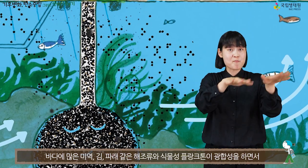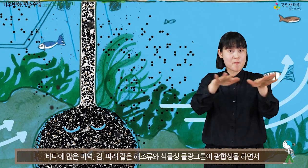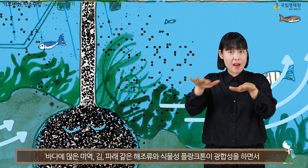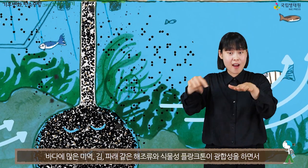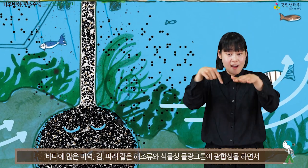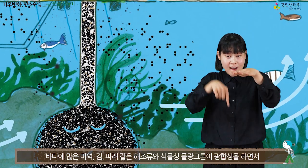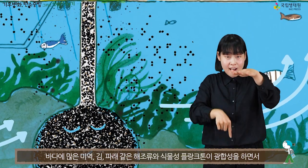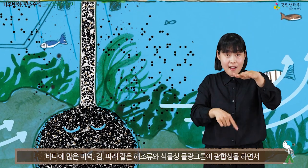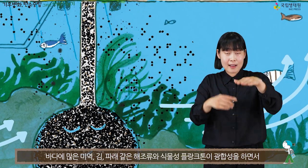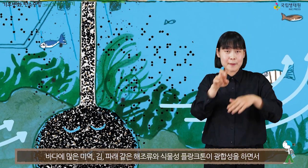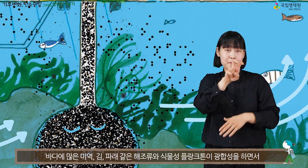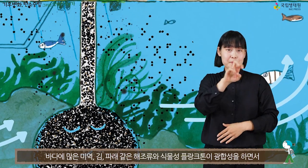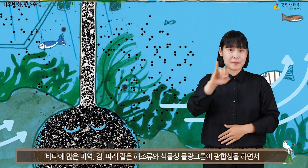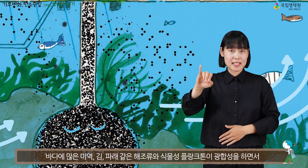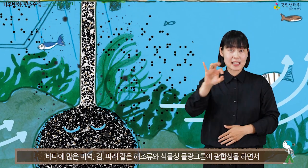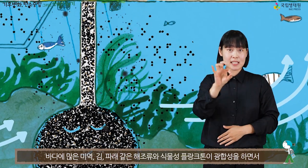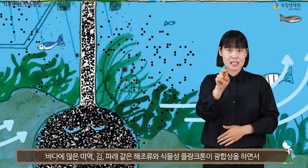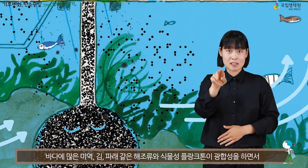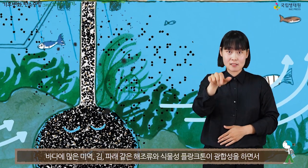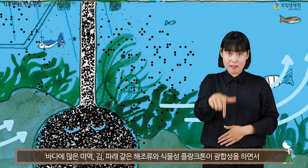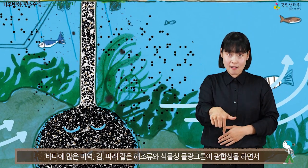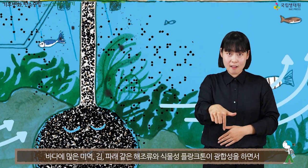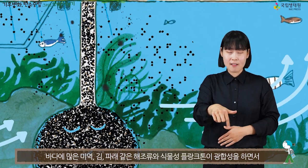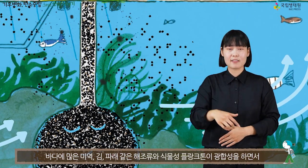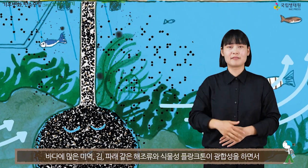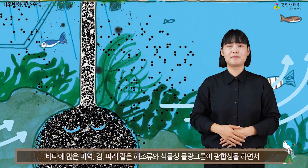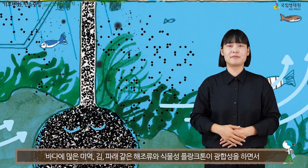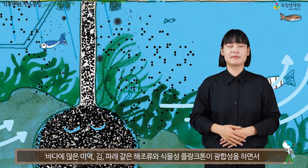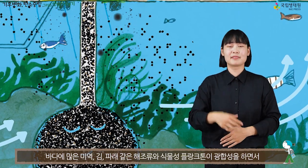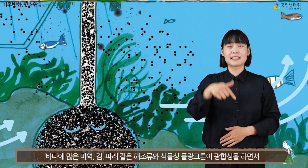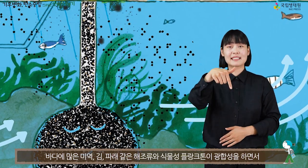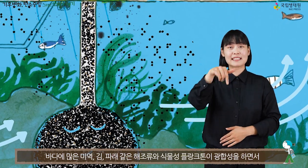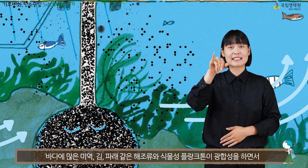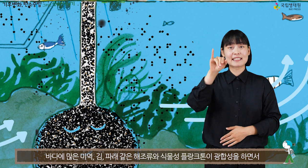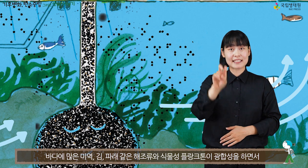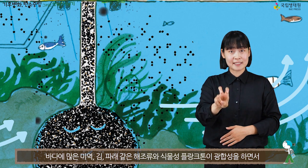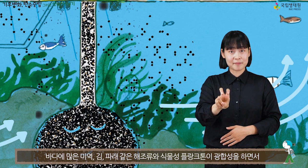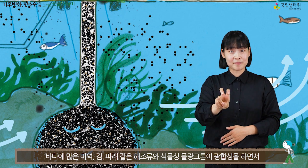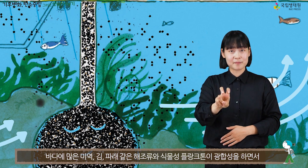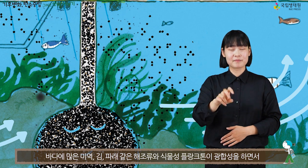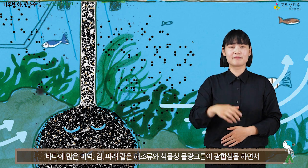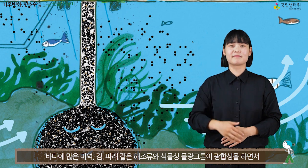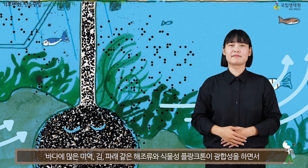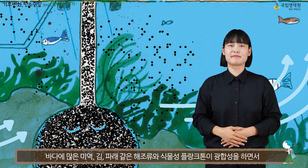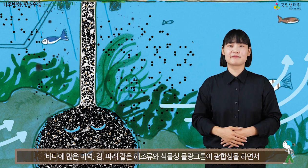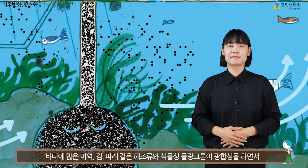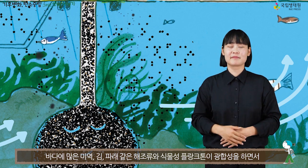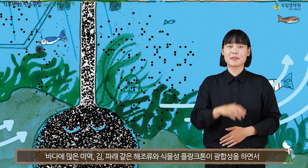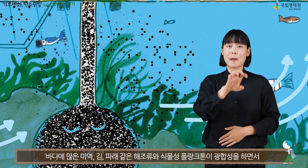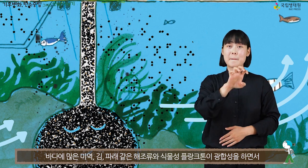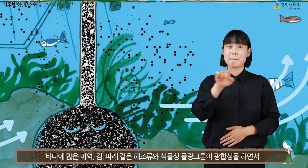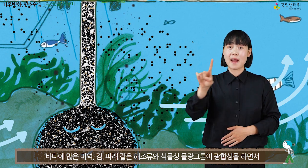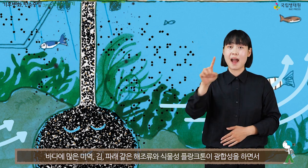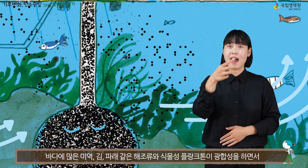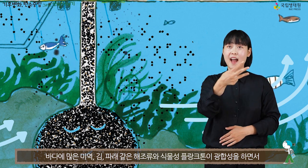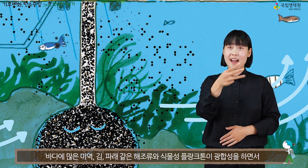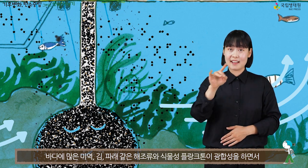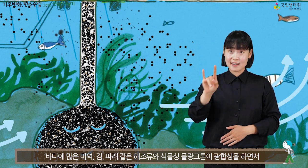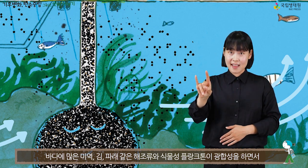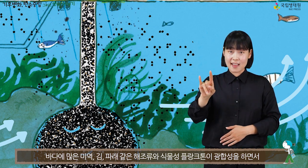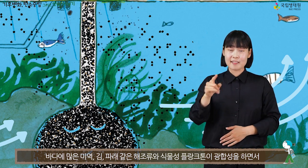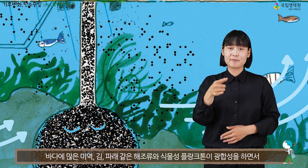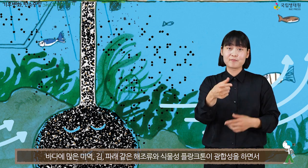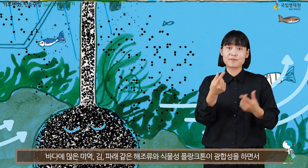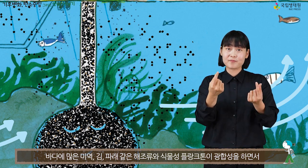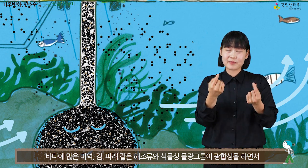바다에 많은 미역, 김, 타래